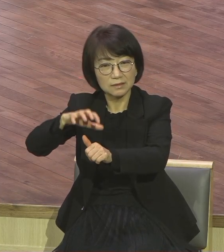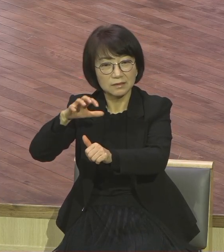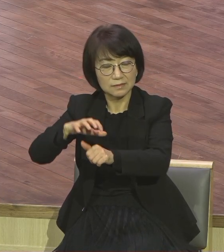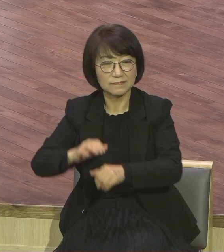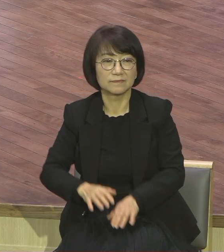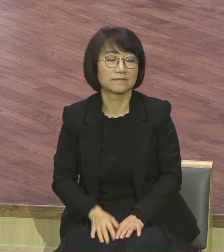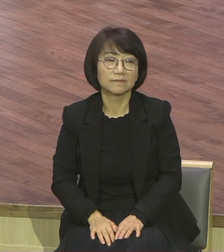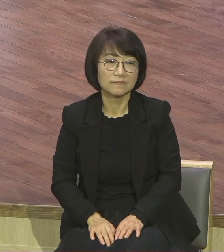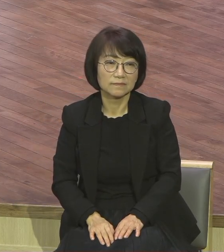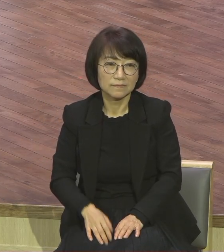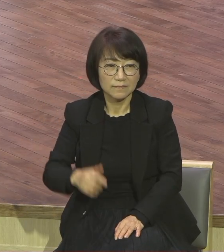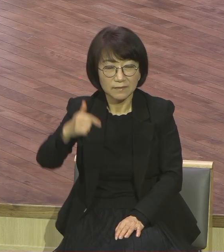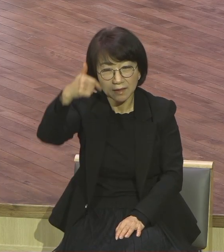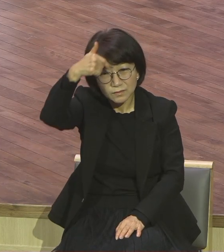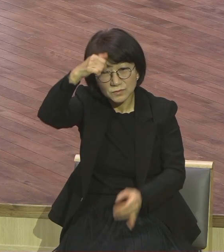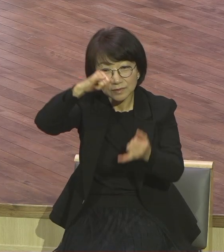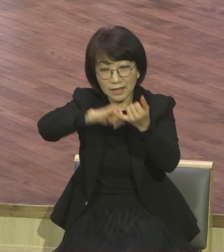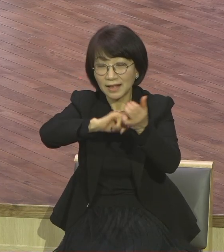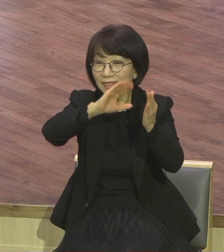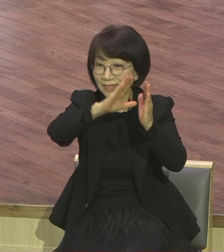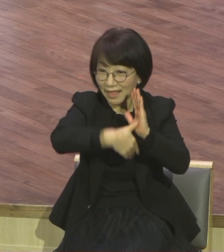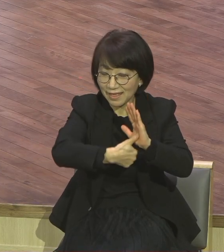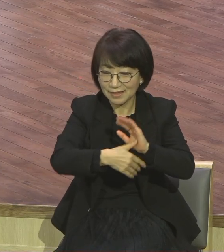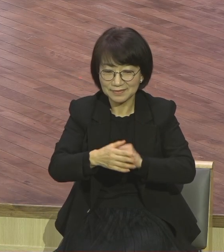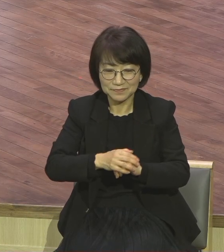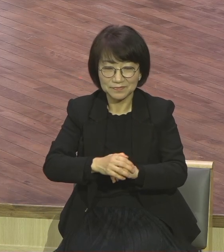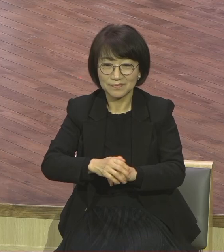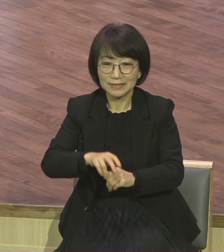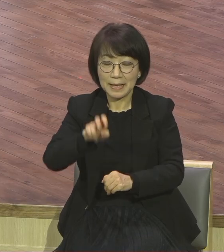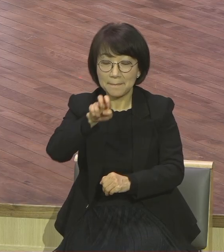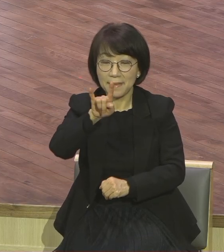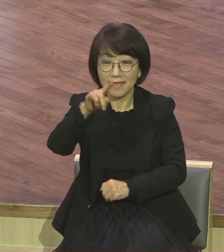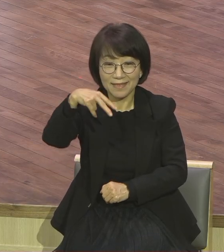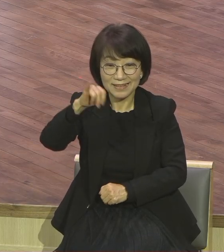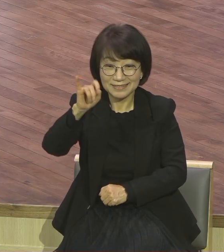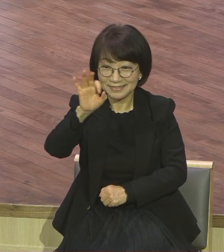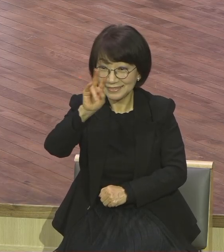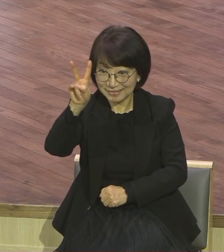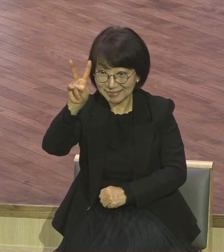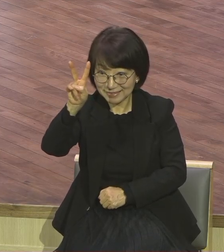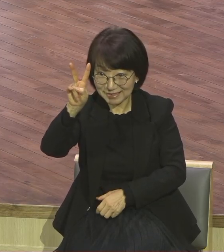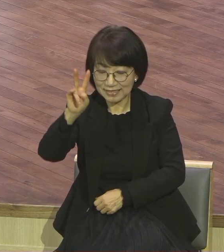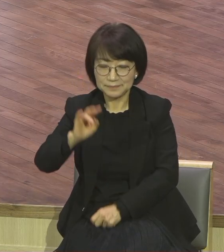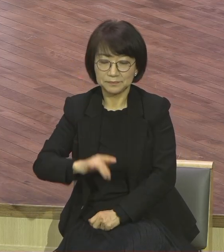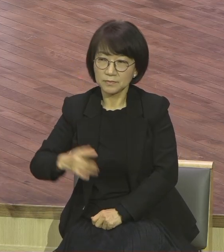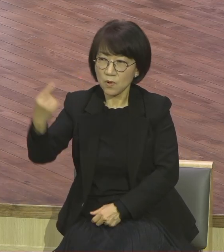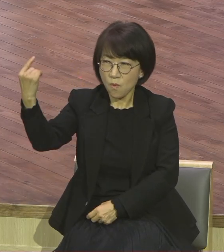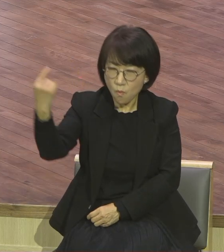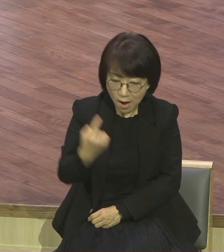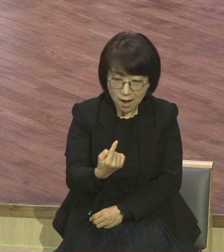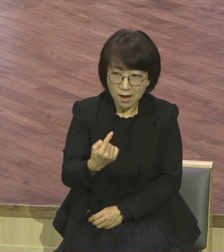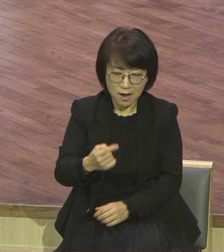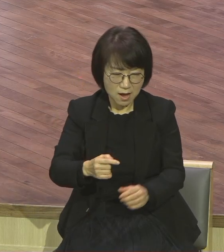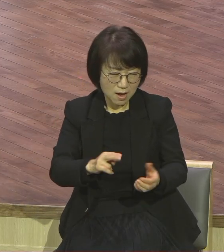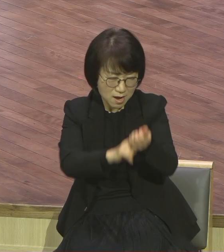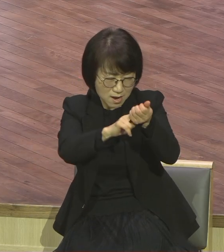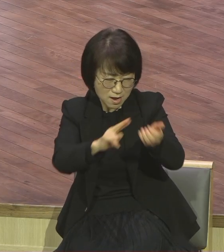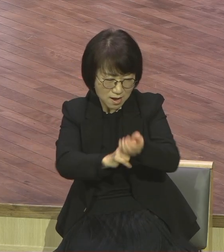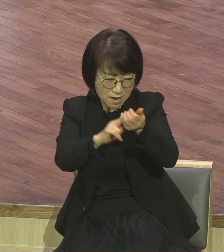구약시대에 메시아로 예언된 그분이 오셔서 그렇게 수많은 이적과 기사를 행했지만은 이런